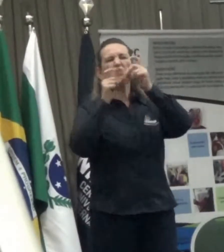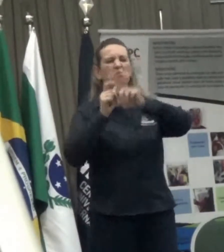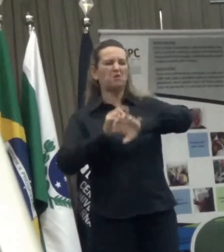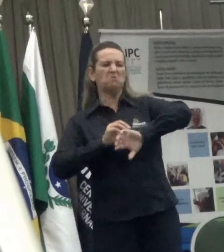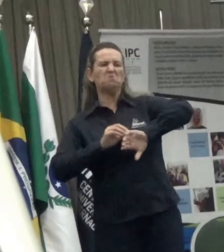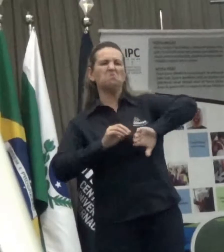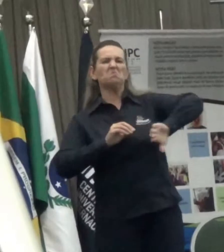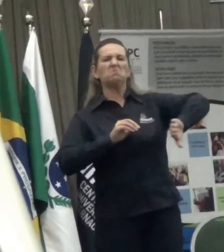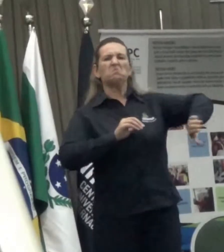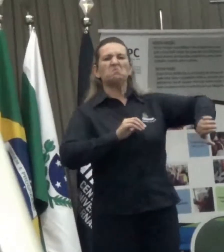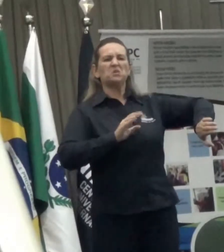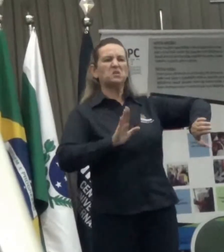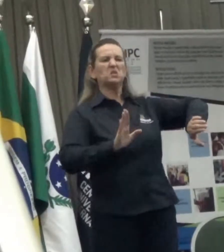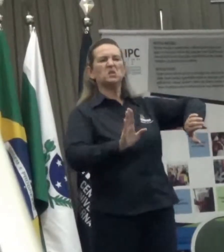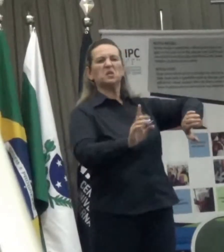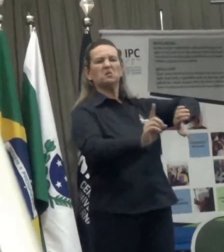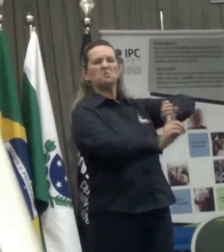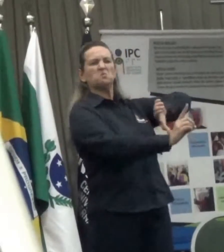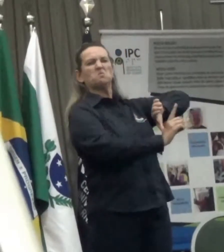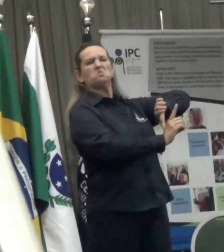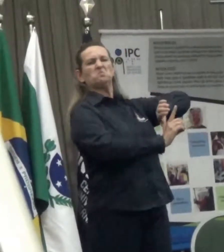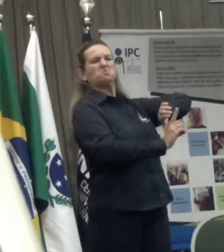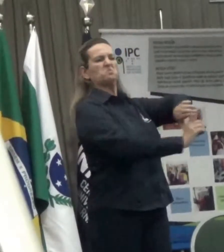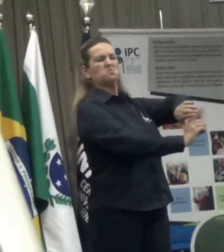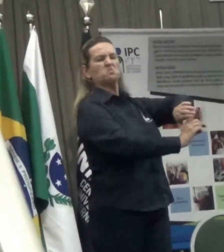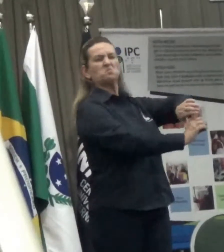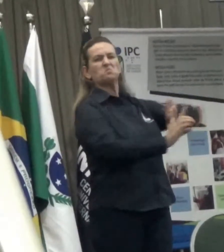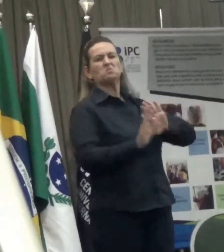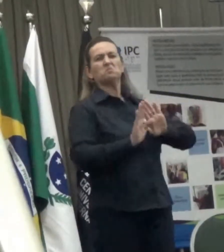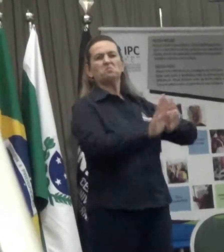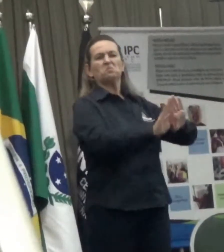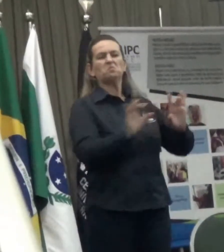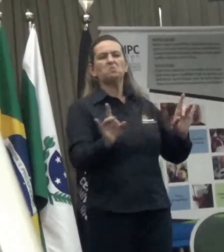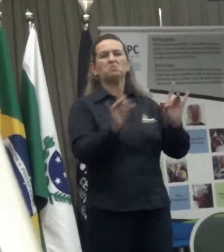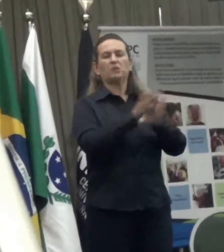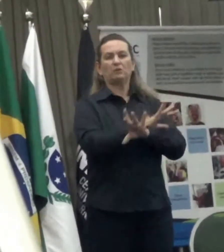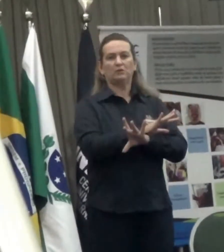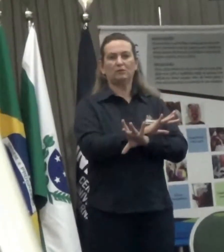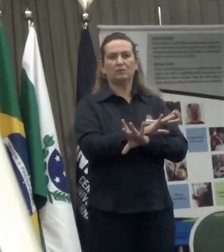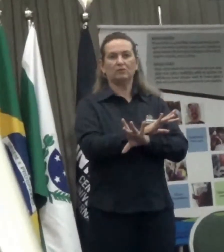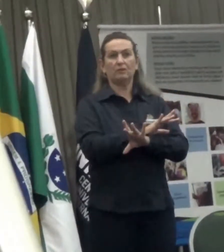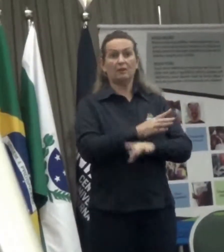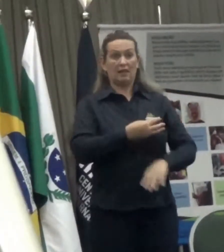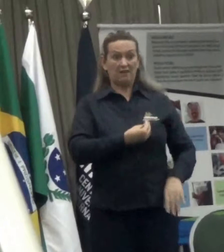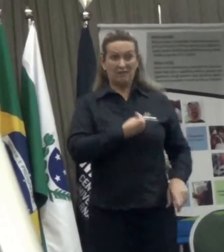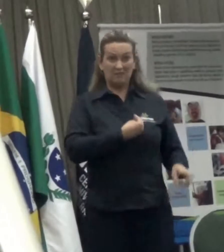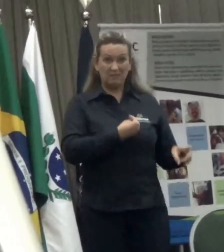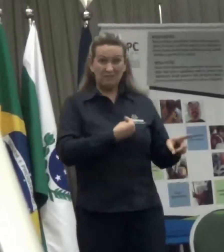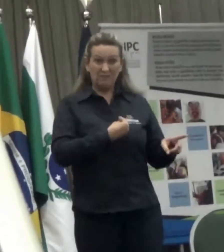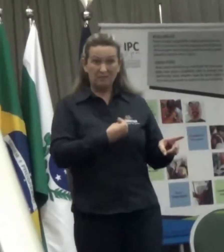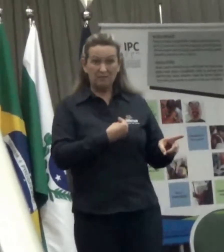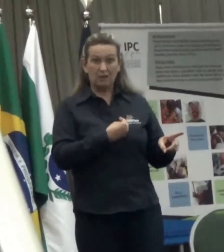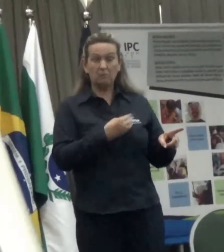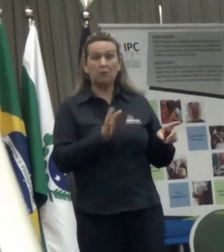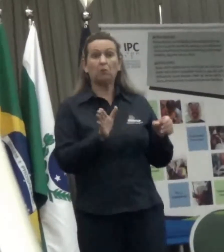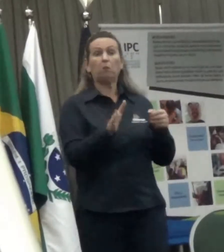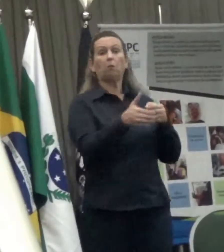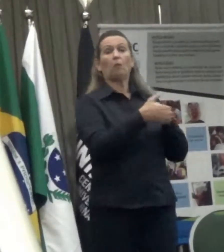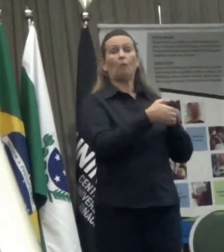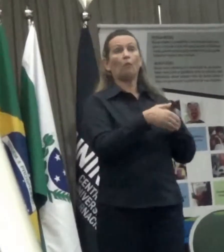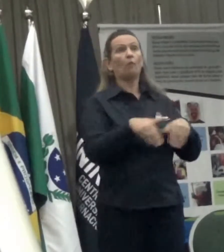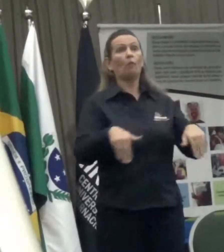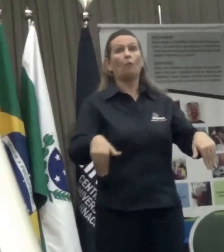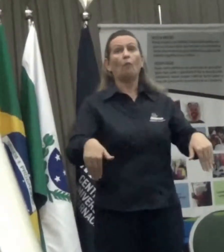aquém das outras, no mundo, vive mas não vive, vive é mas não é,